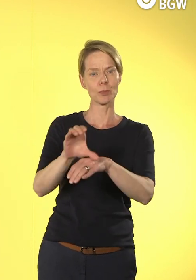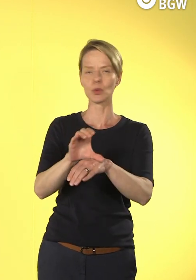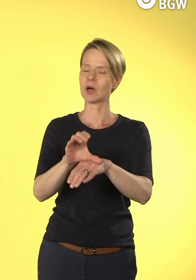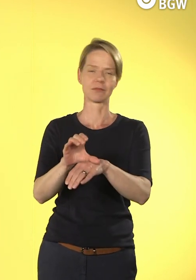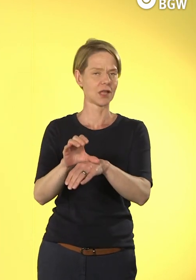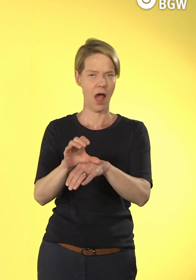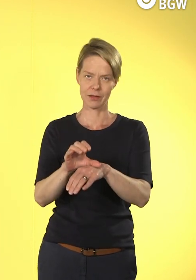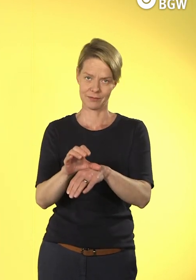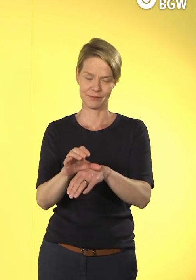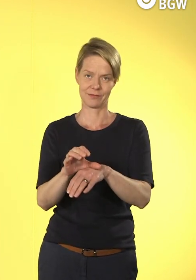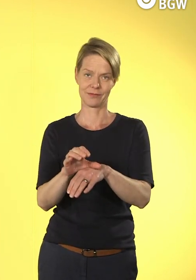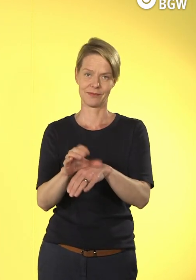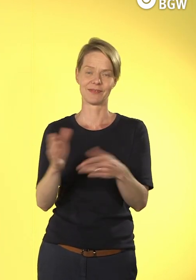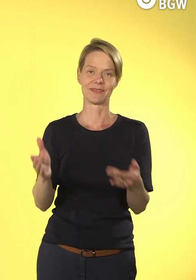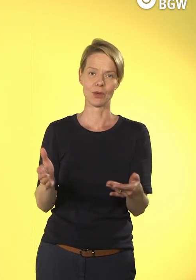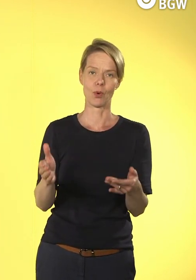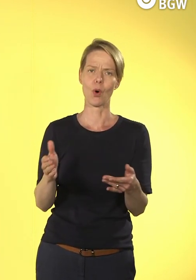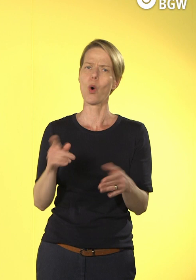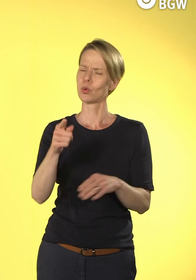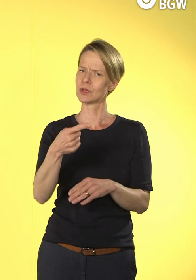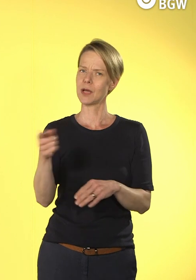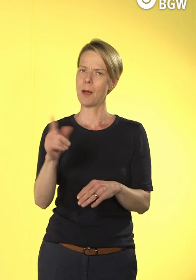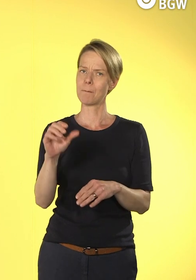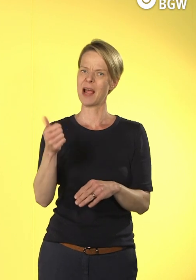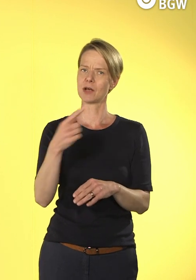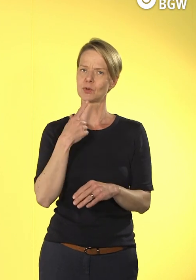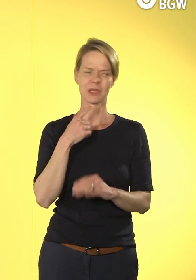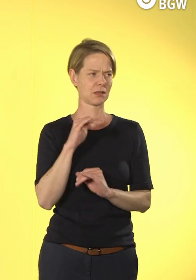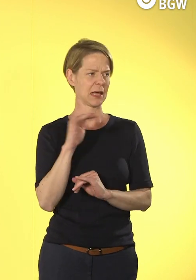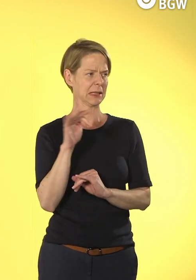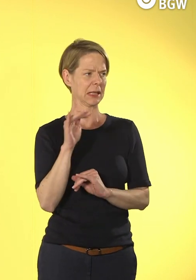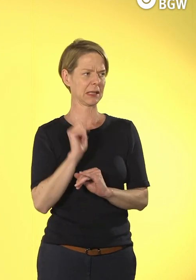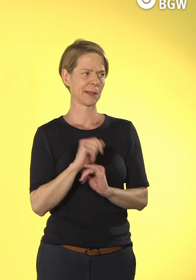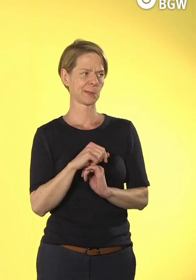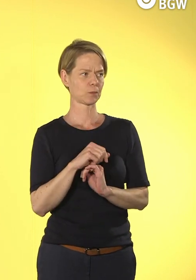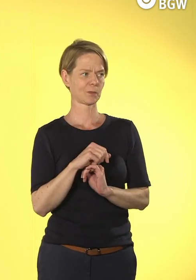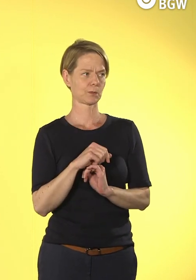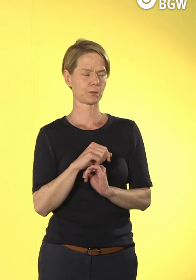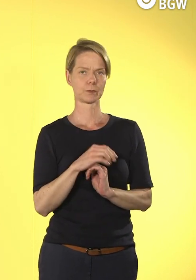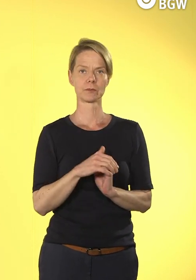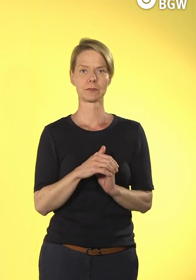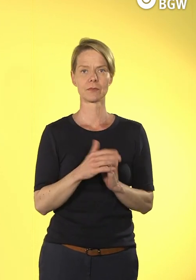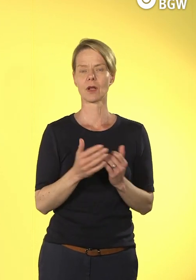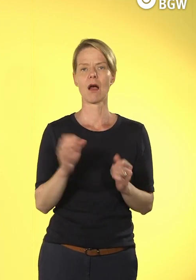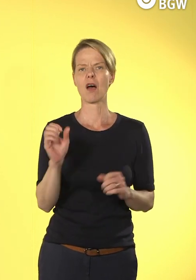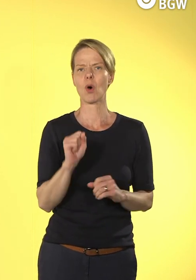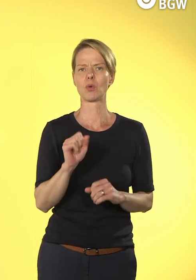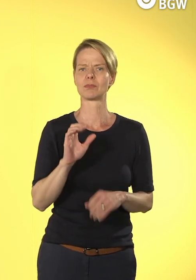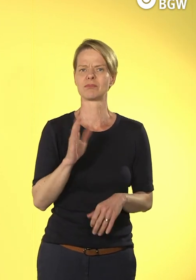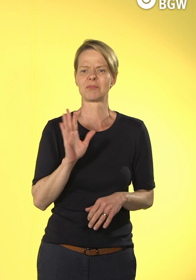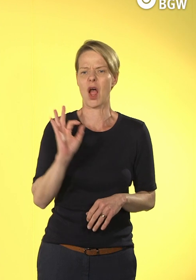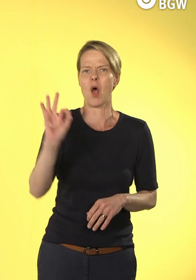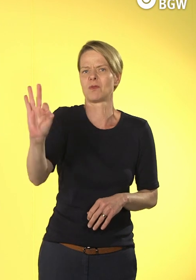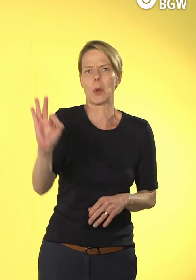wahrscheinlich eher ein bisschen das Gesicht verzogen, weil das nicht so ihr Hauptding